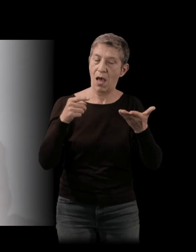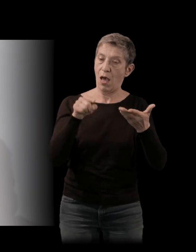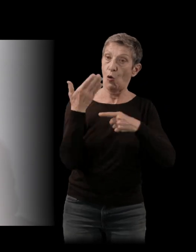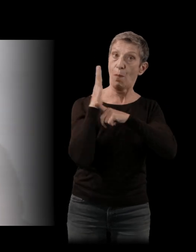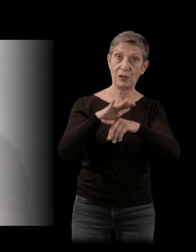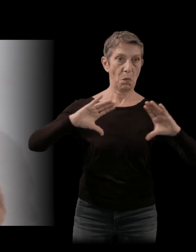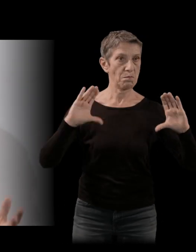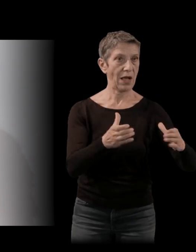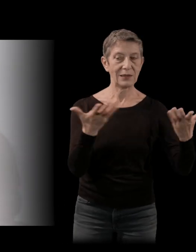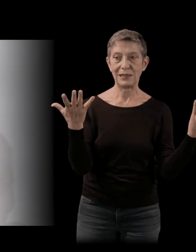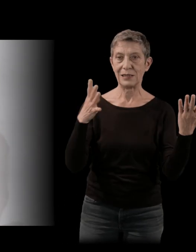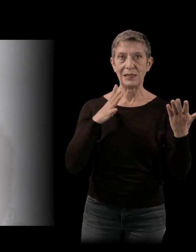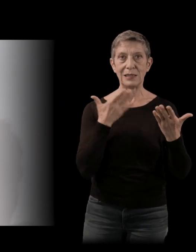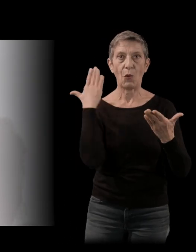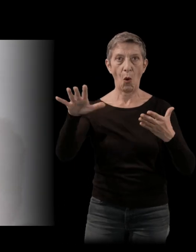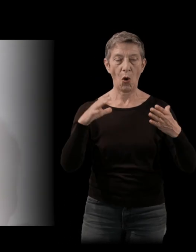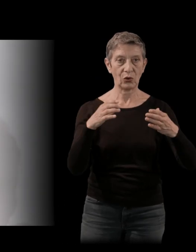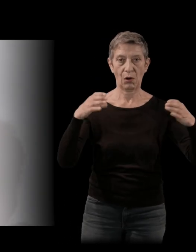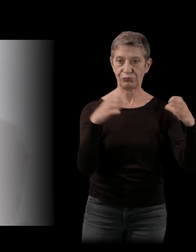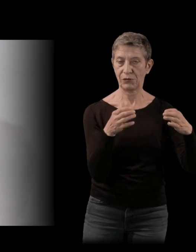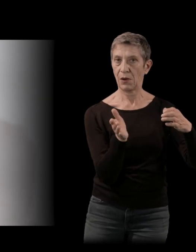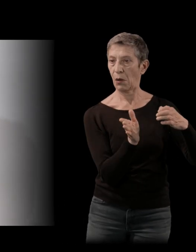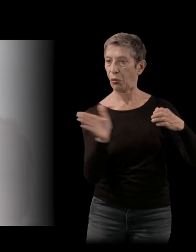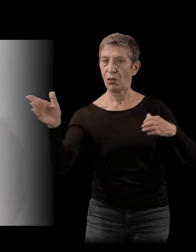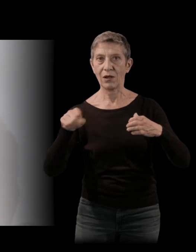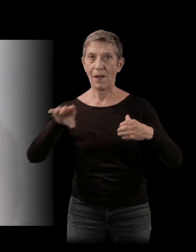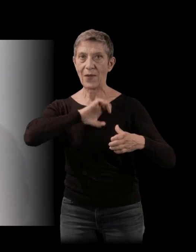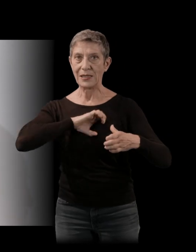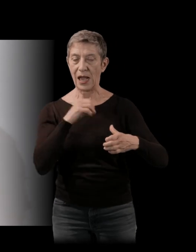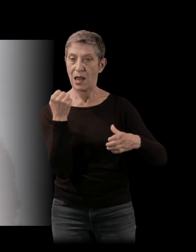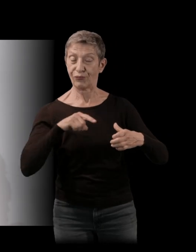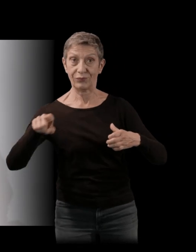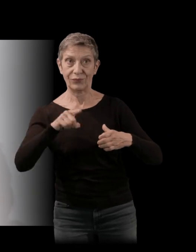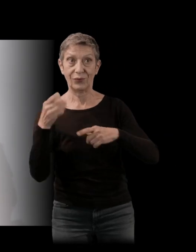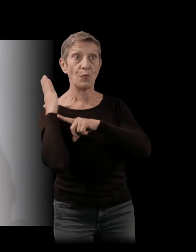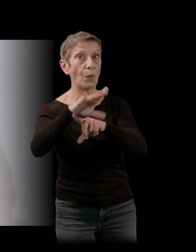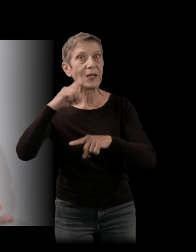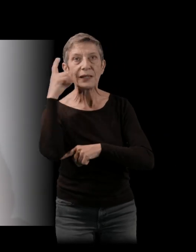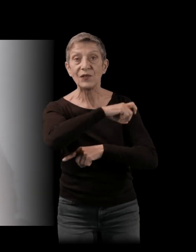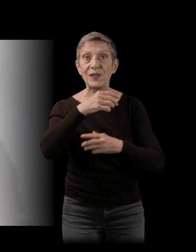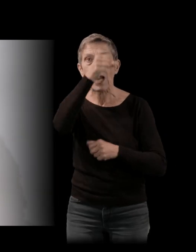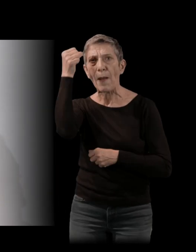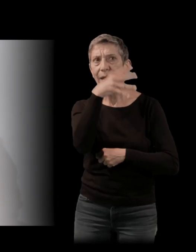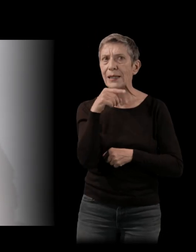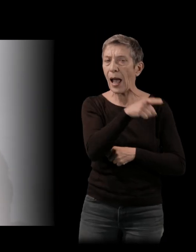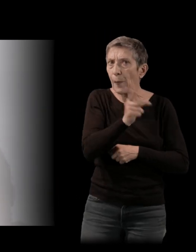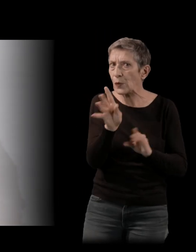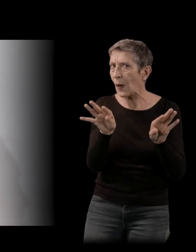dissidents qui essayent de se faire entendre, mais c'est difficile. Les Américains, ils le font de façon plus subtile, mais à ce moment-là,